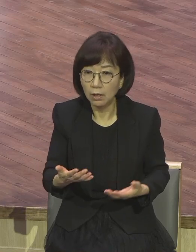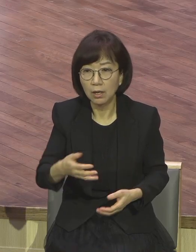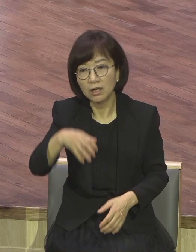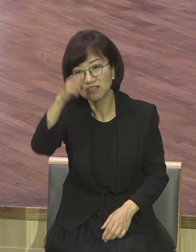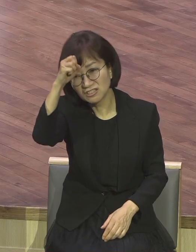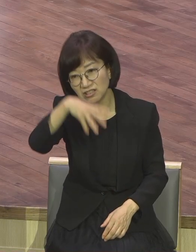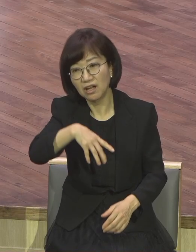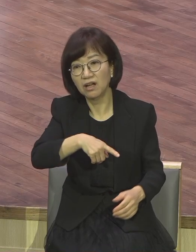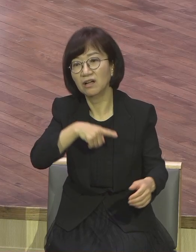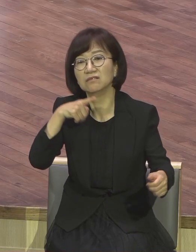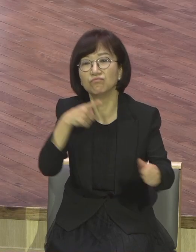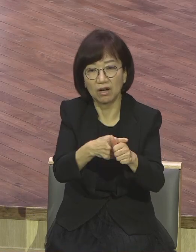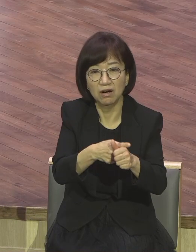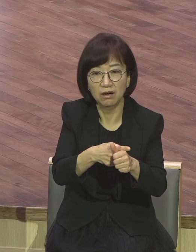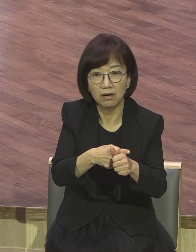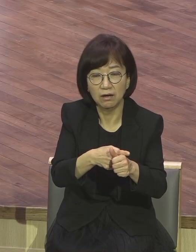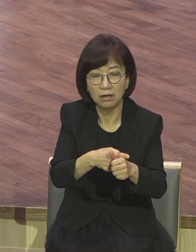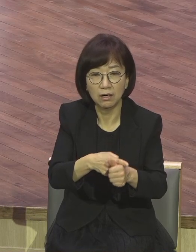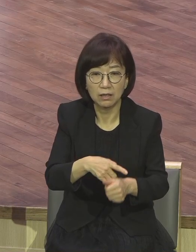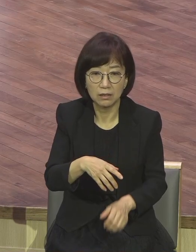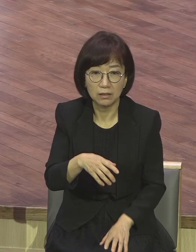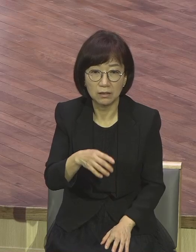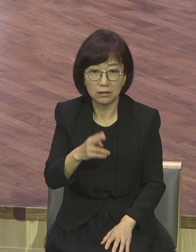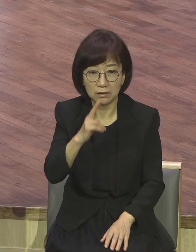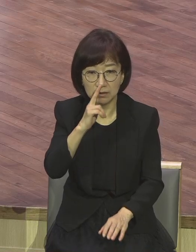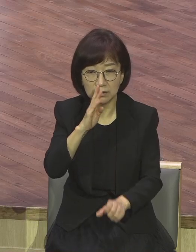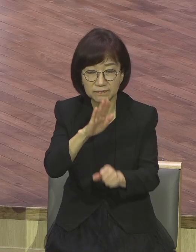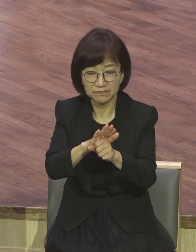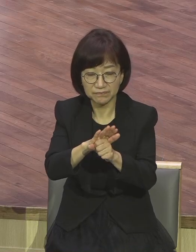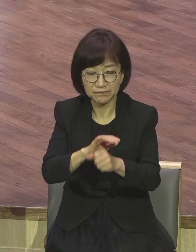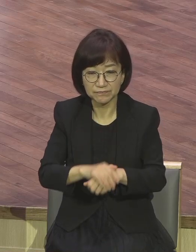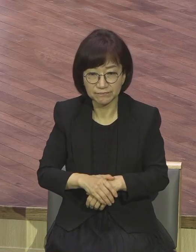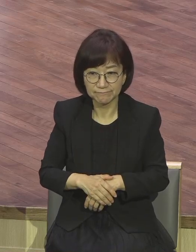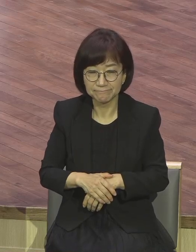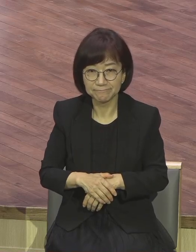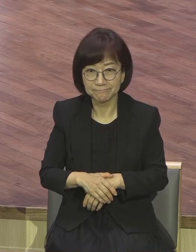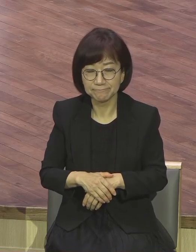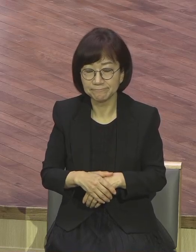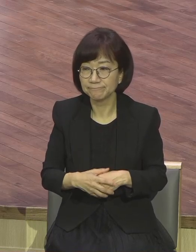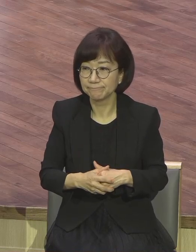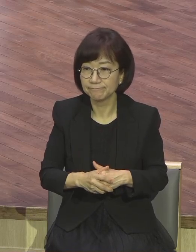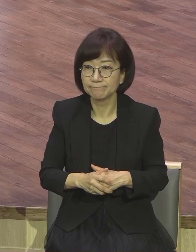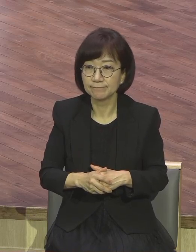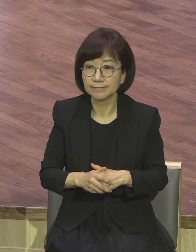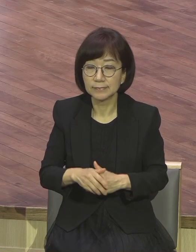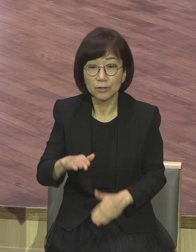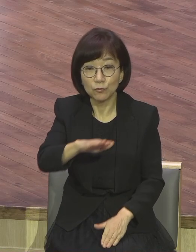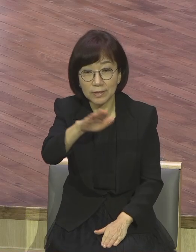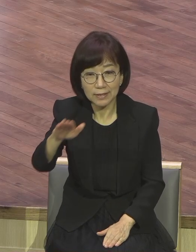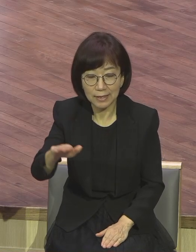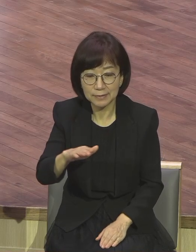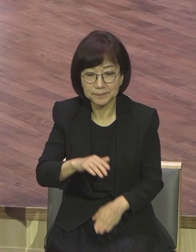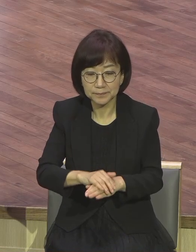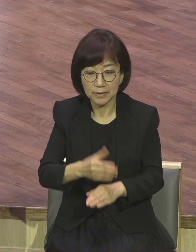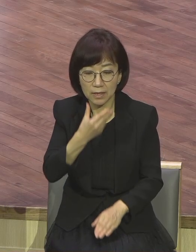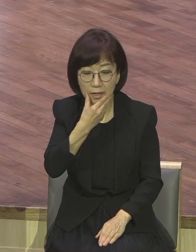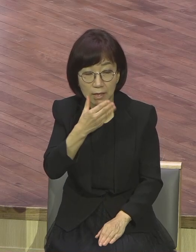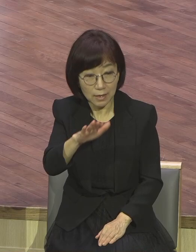정말 보금이 아닌 다른 것의 마음과 생각 내와 영혼까지 확인되어 있기 때문에 이것을 치유하는